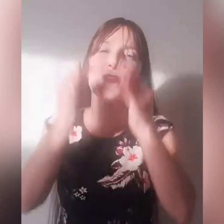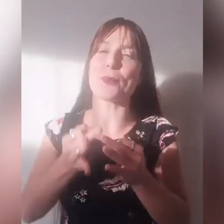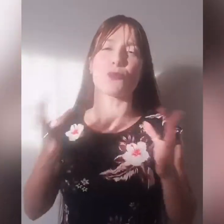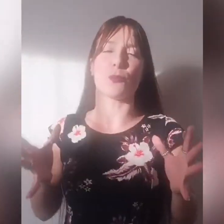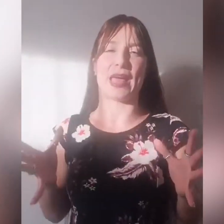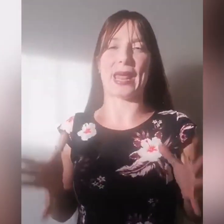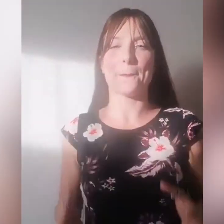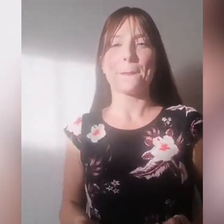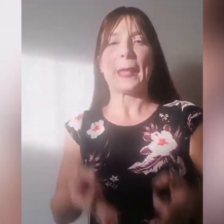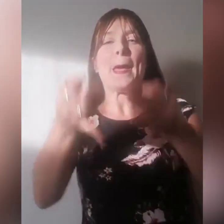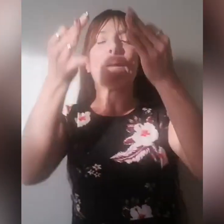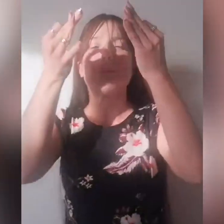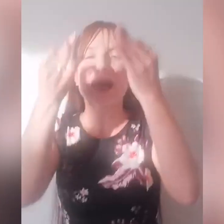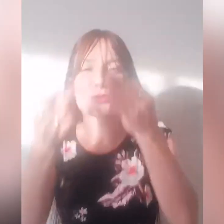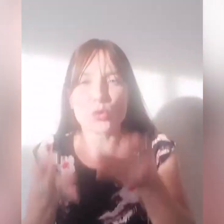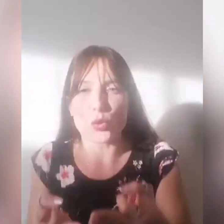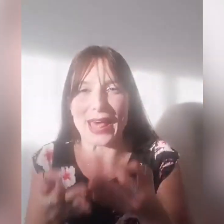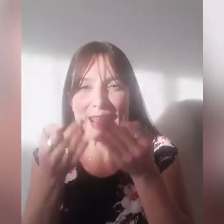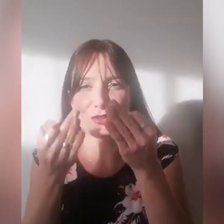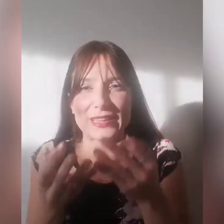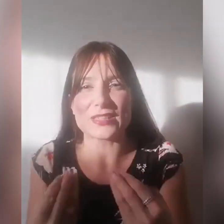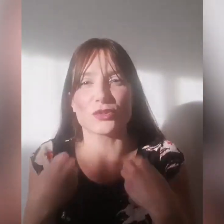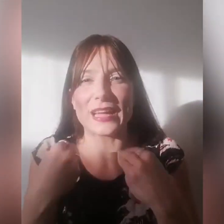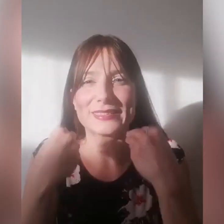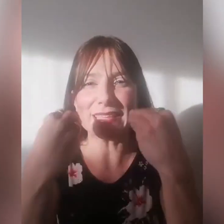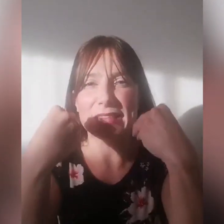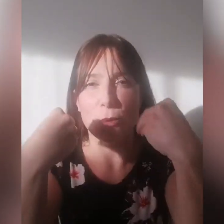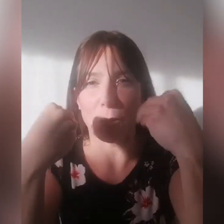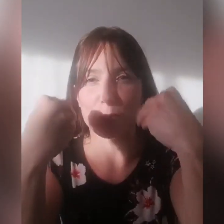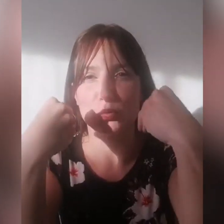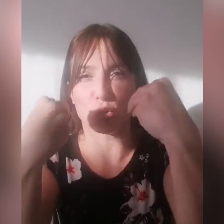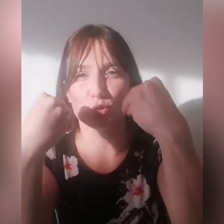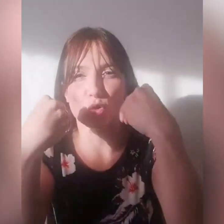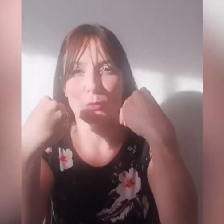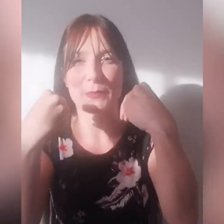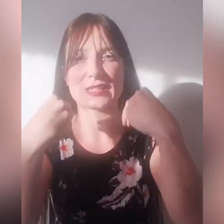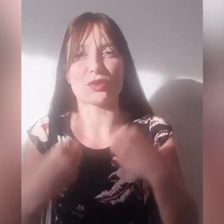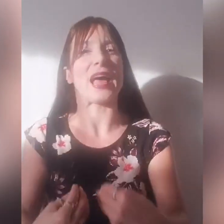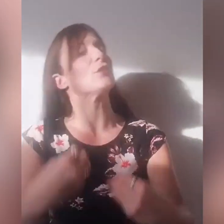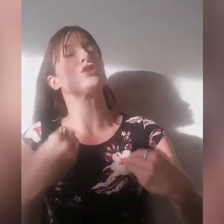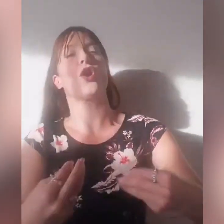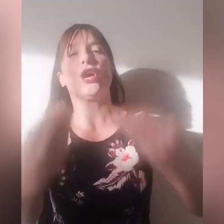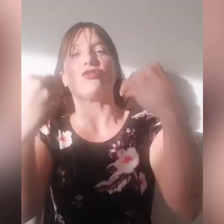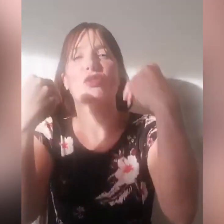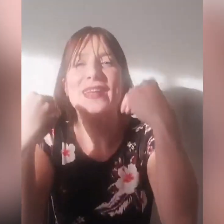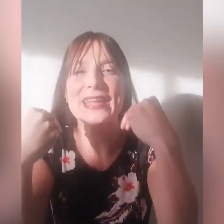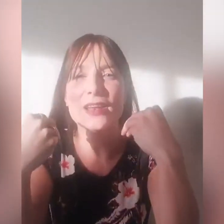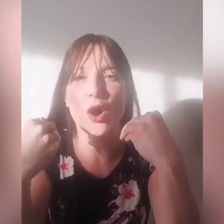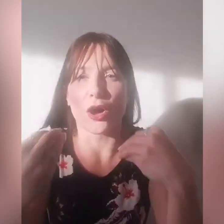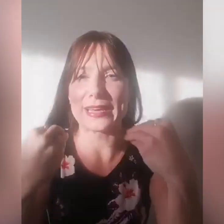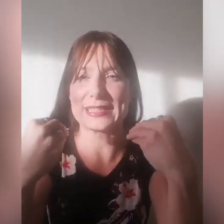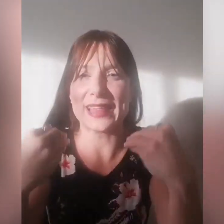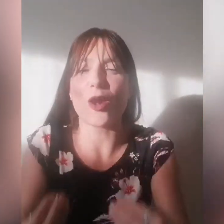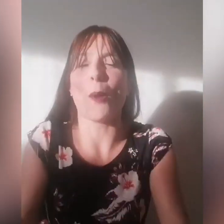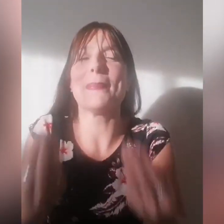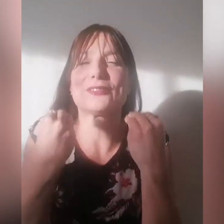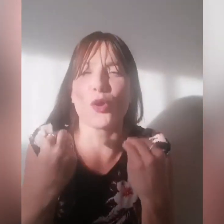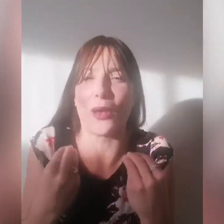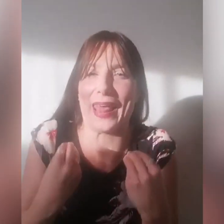fa proprio bene, ma tu l'aranciata, adesso ditelo proprio tu col tuo nome personale, so, Giovannino Risitano, ma tu l